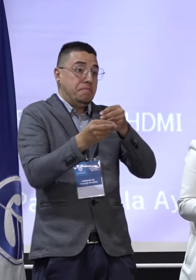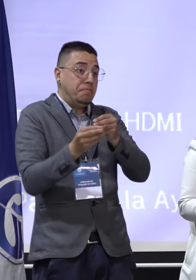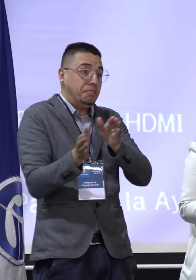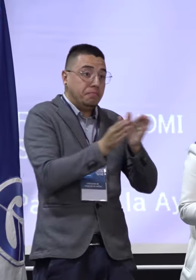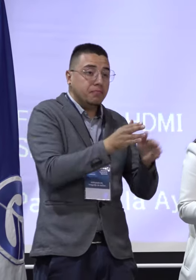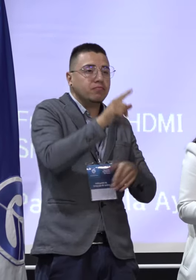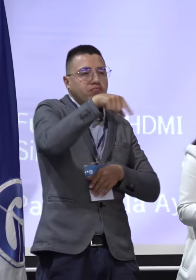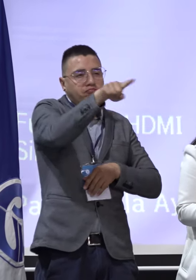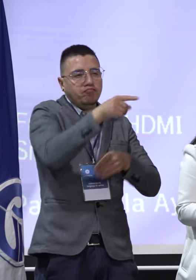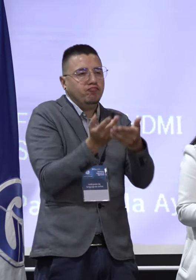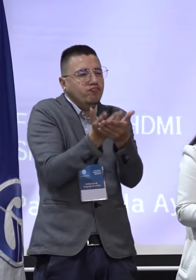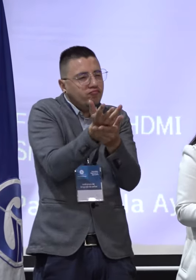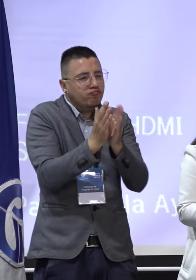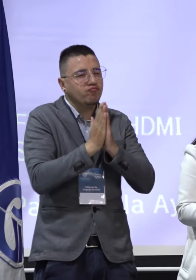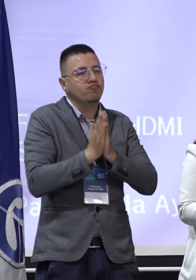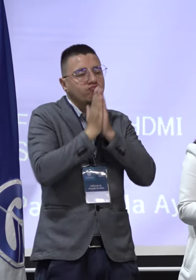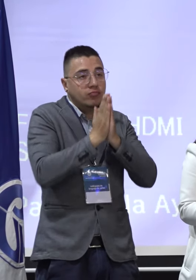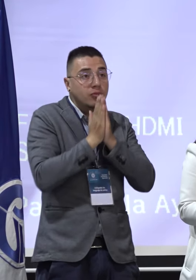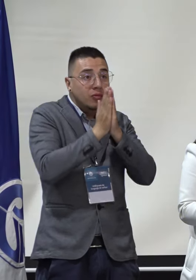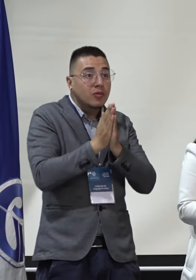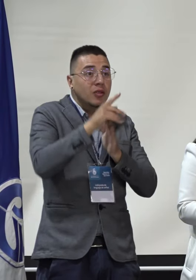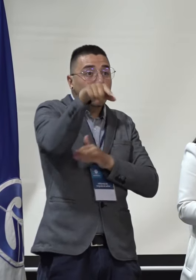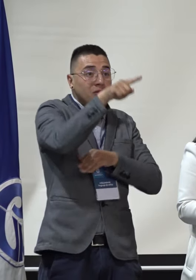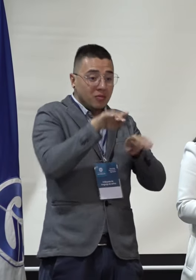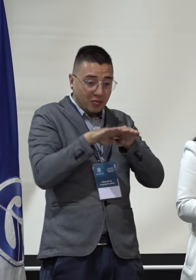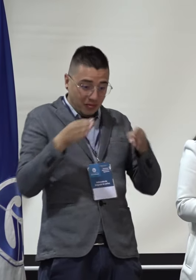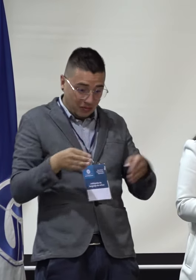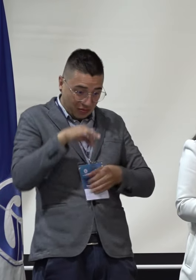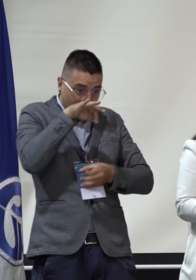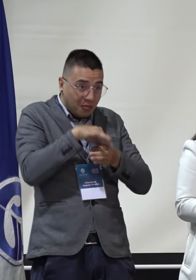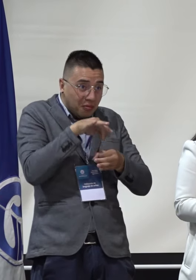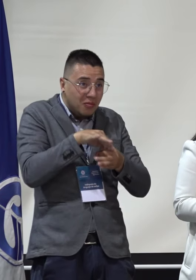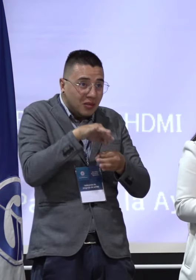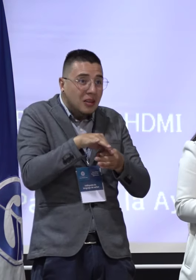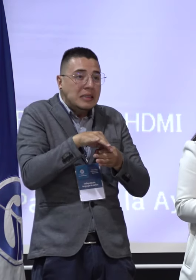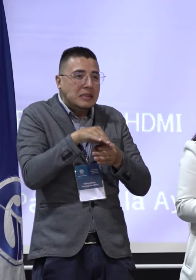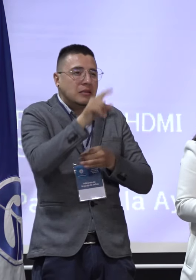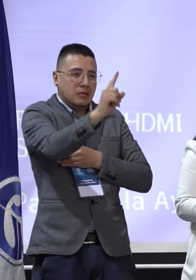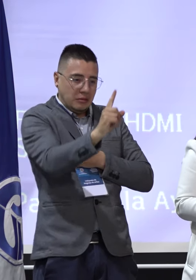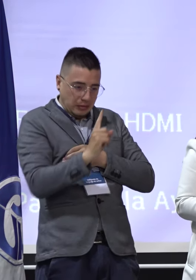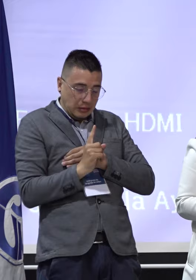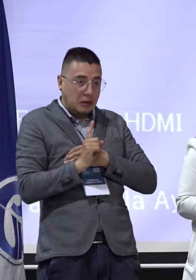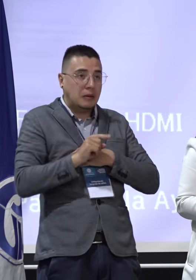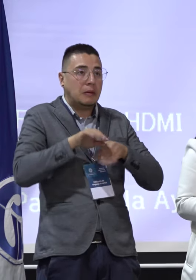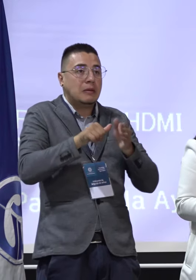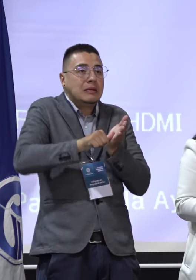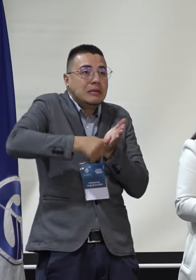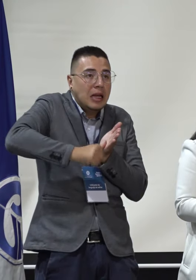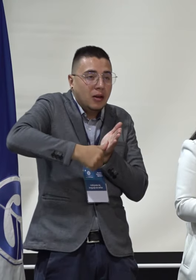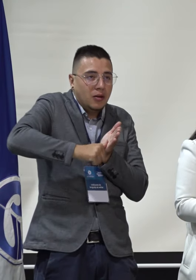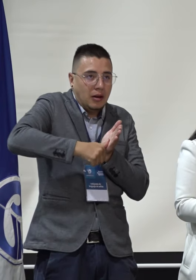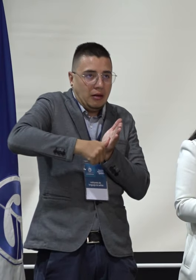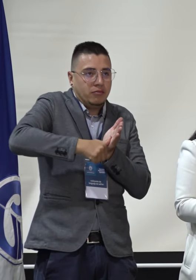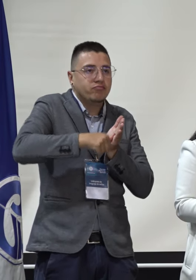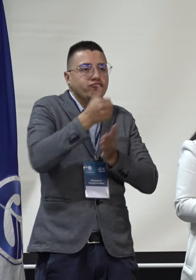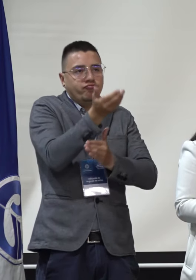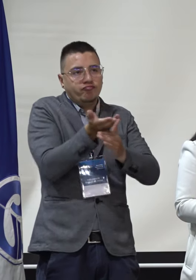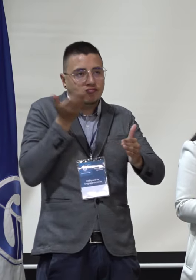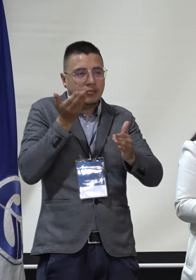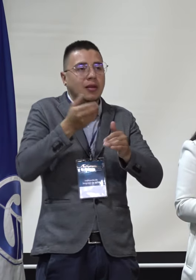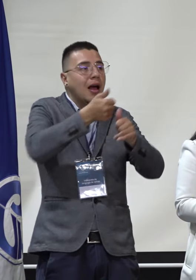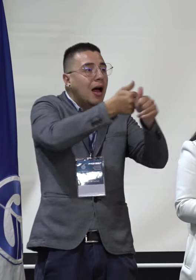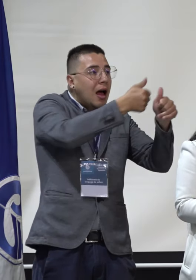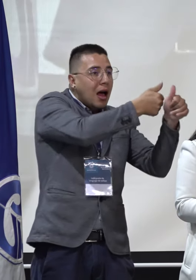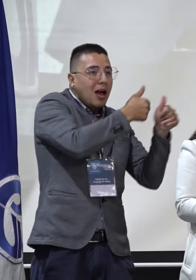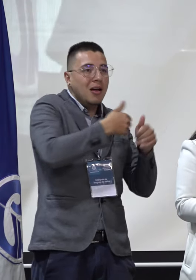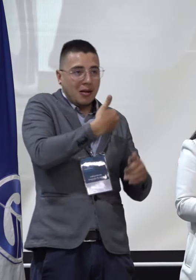se les recomienda, por favor, que al puesto de votación pasen con la cédula de ciudadanía que será exigida por cada